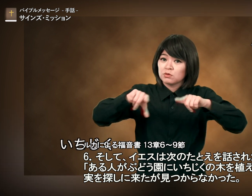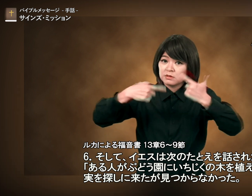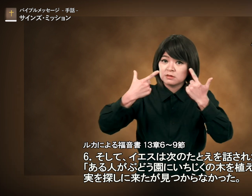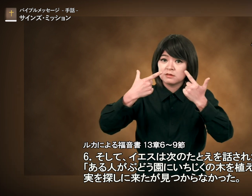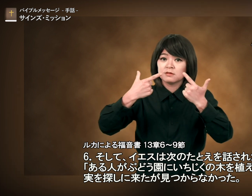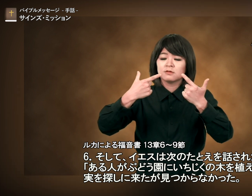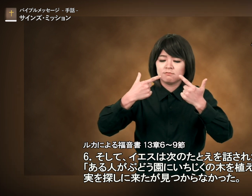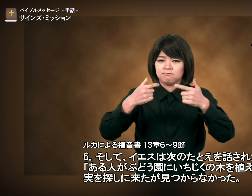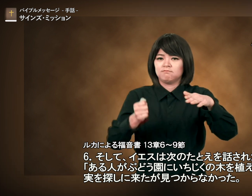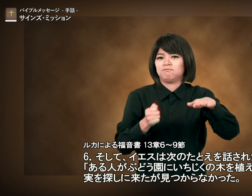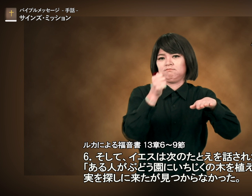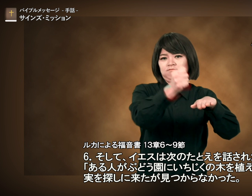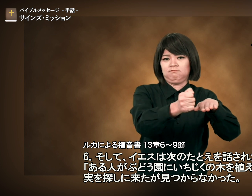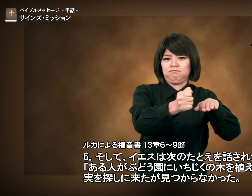木を植えておき